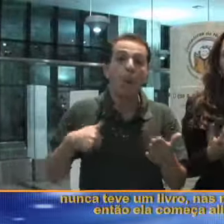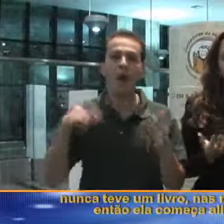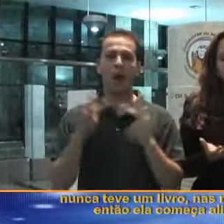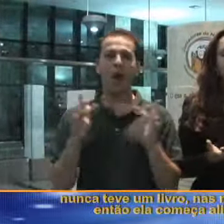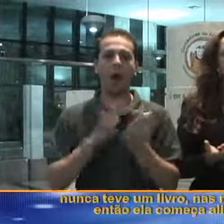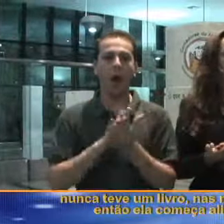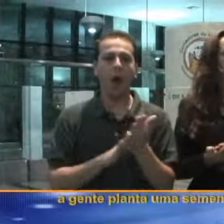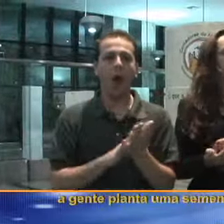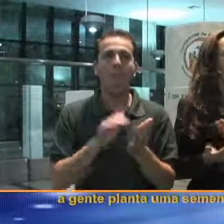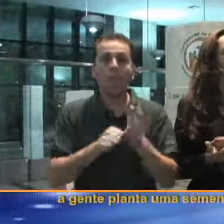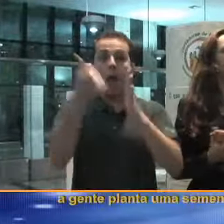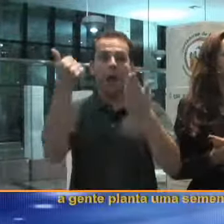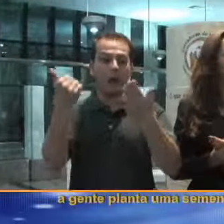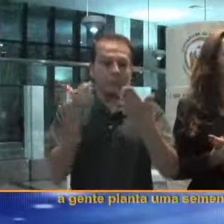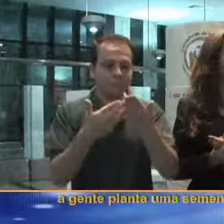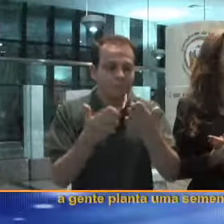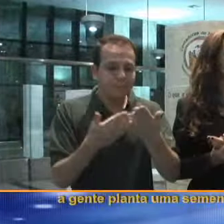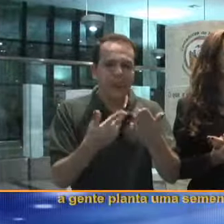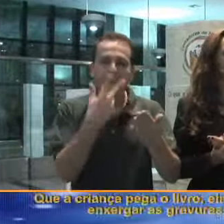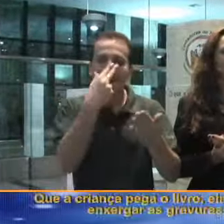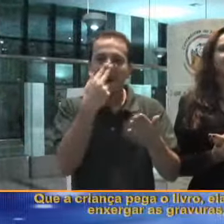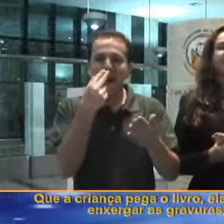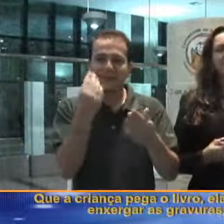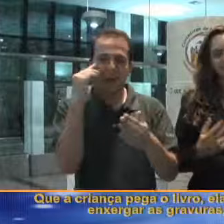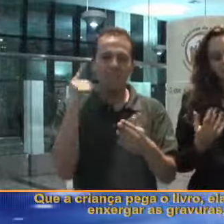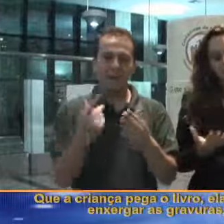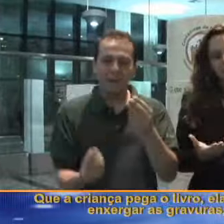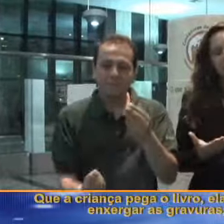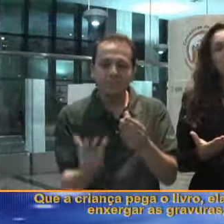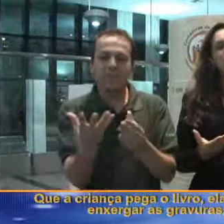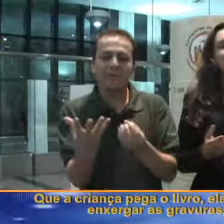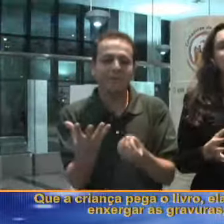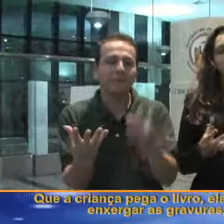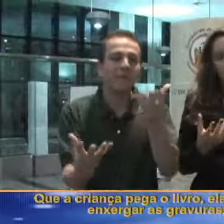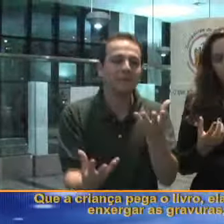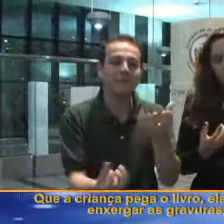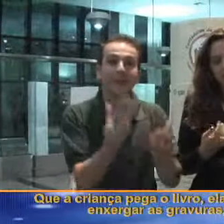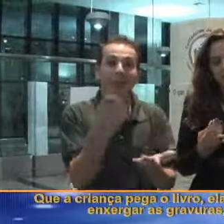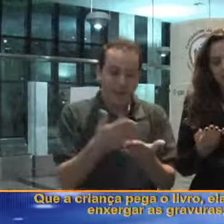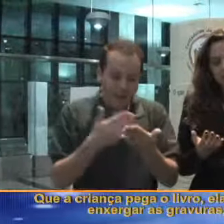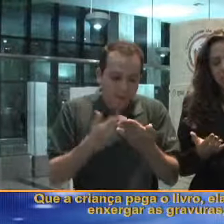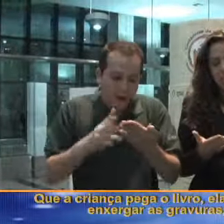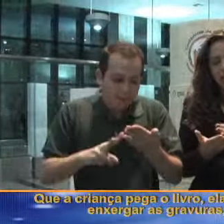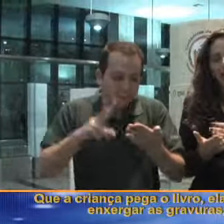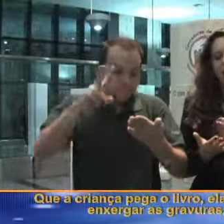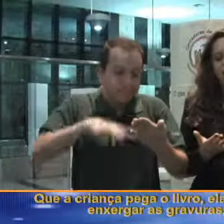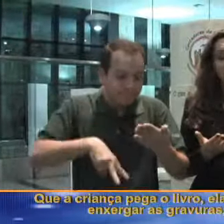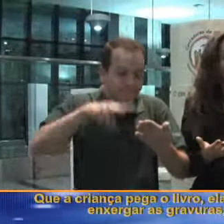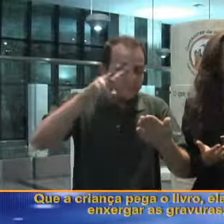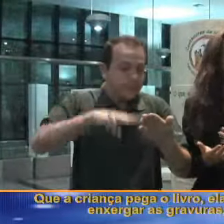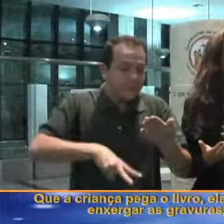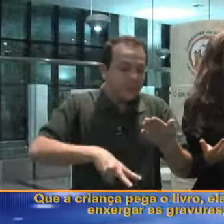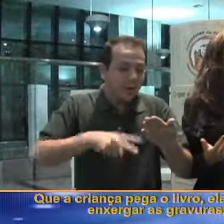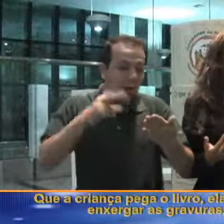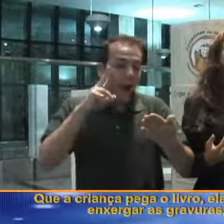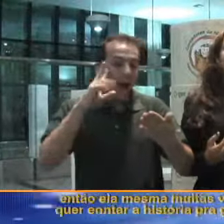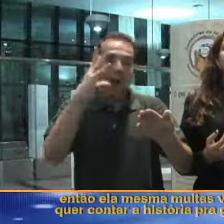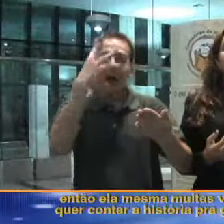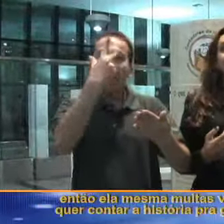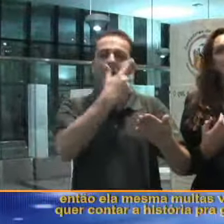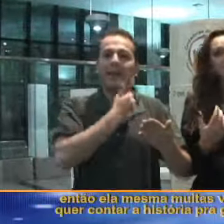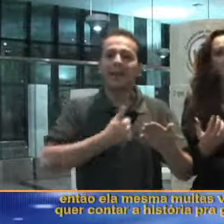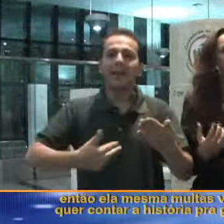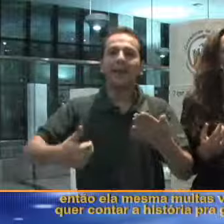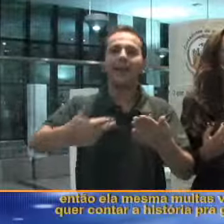Então, ela começa ali, a gente planta uma sementinha, que a criança pega o livro, ela começa a enxergar as gravuras.